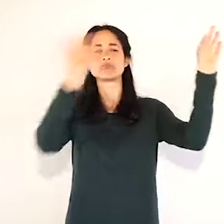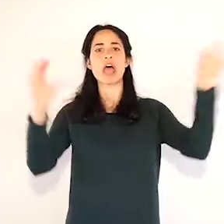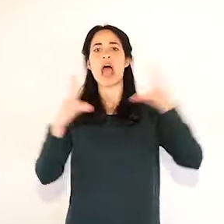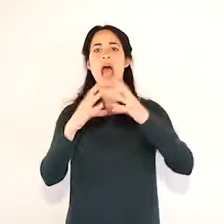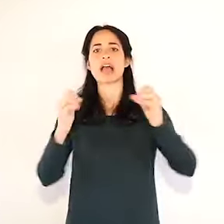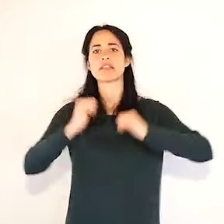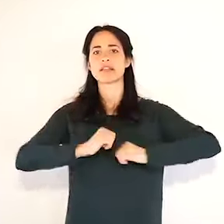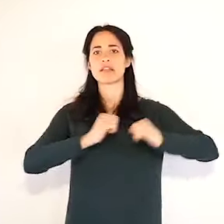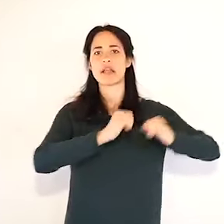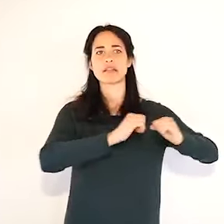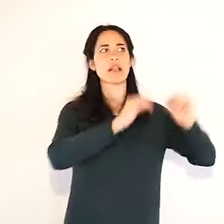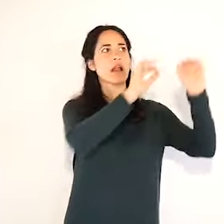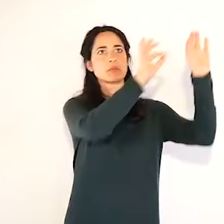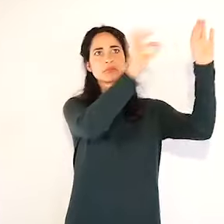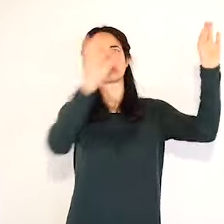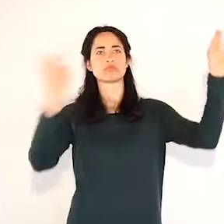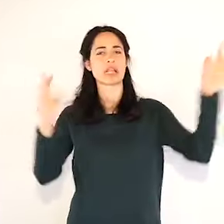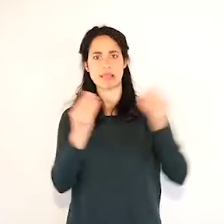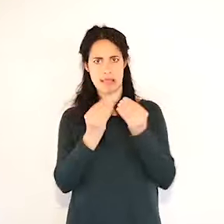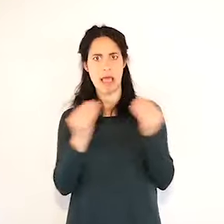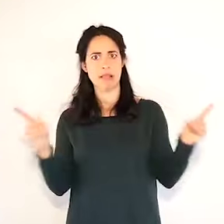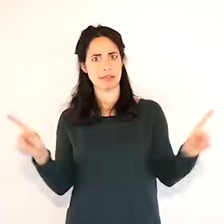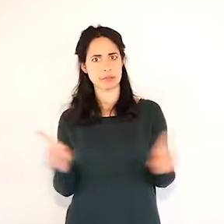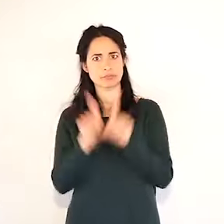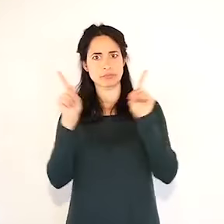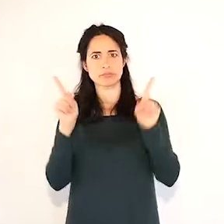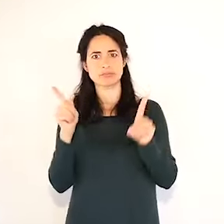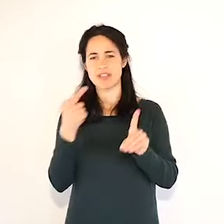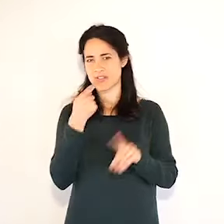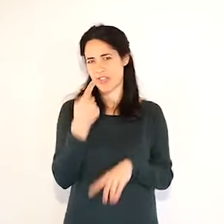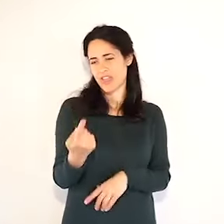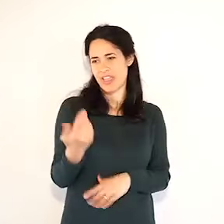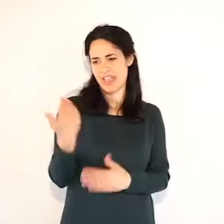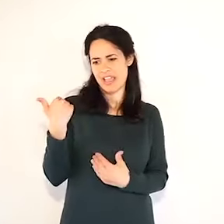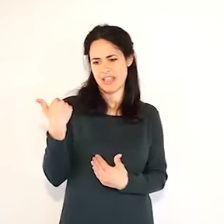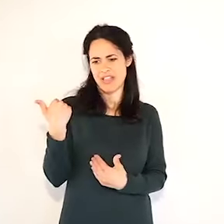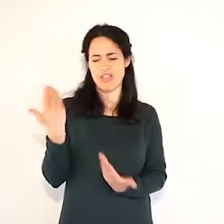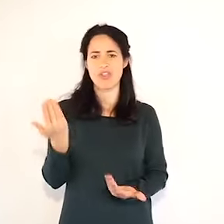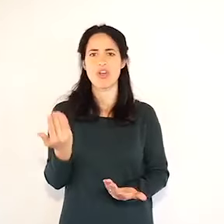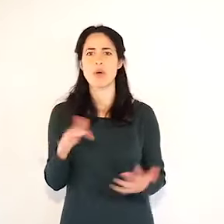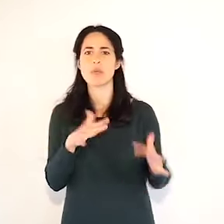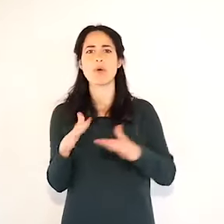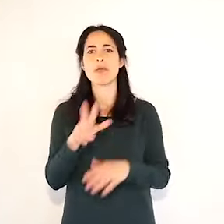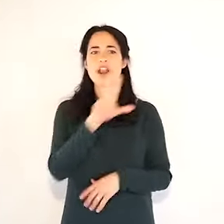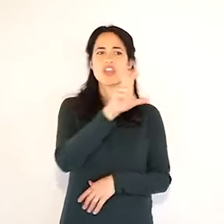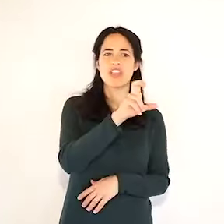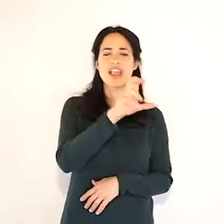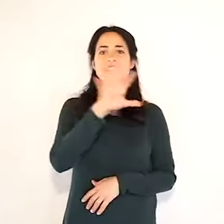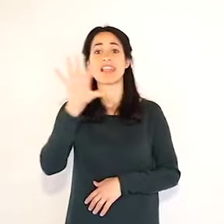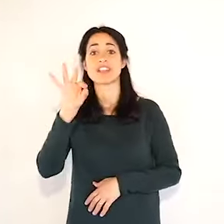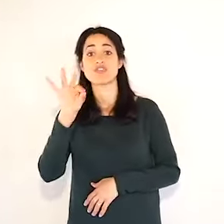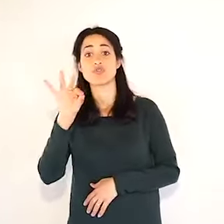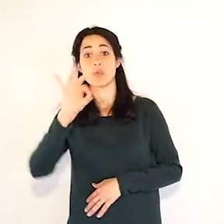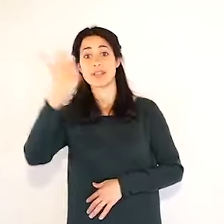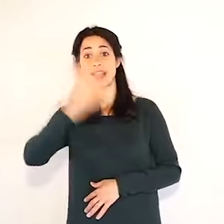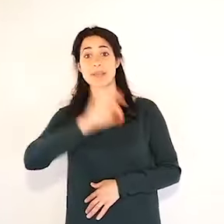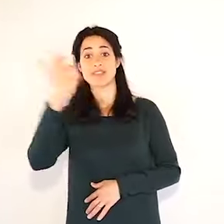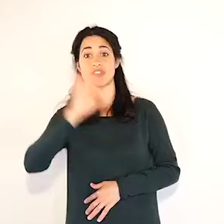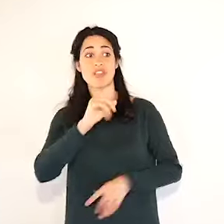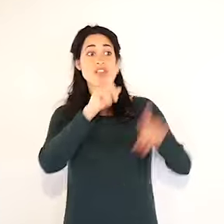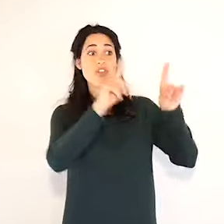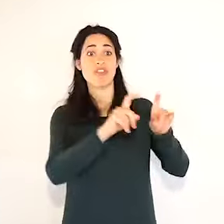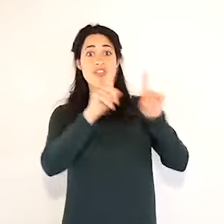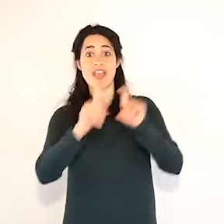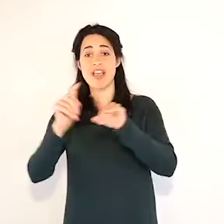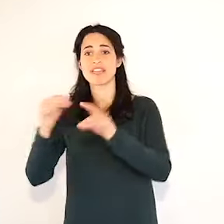50% dell'effettuazione dei test sierologici sul personale, quindi diversi delle positività